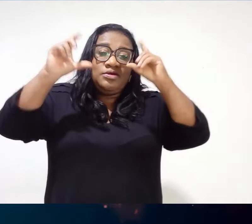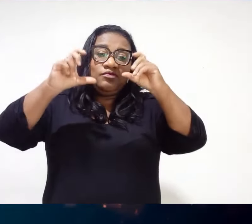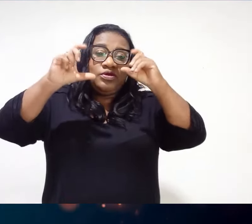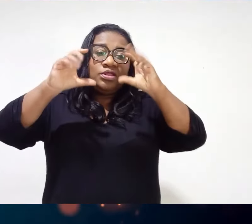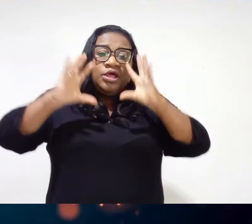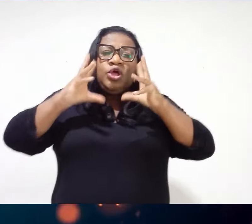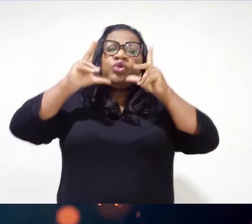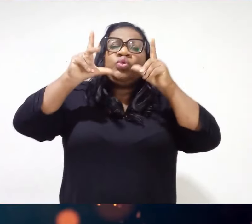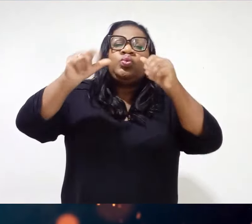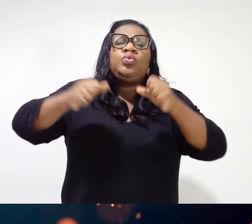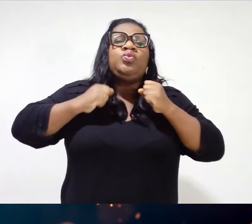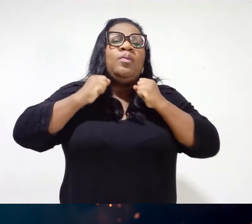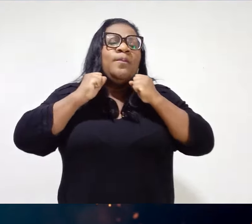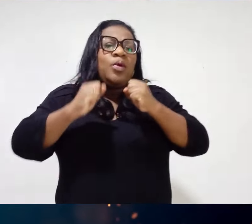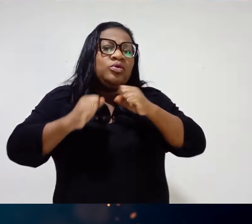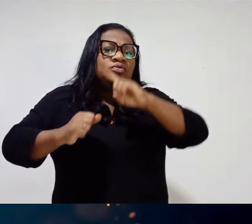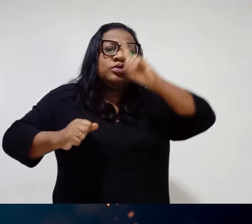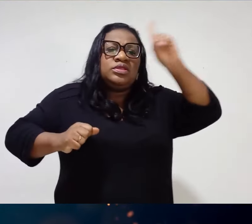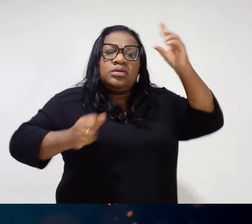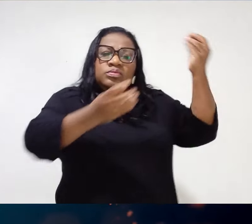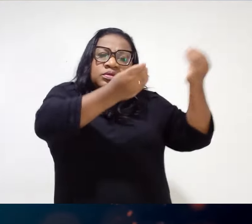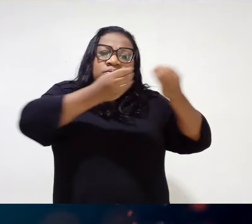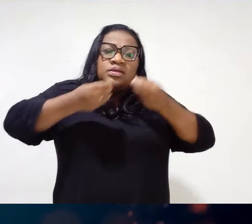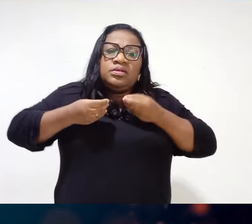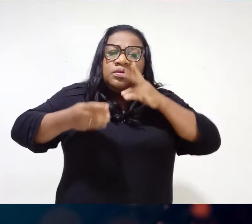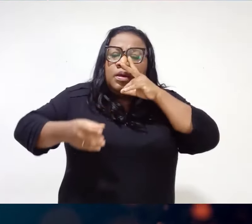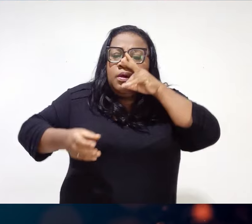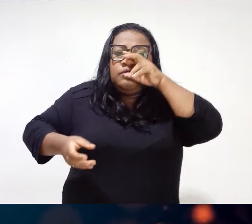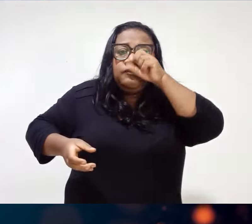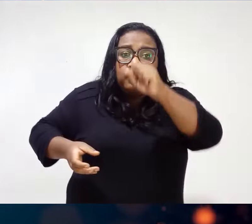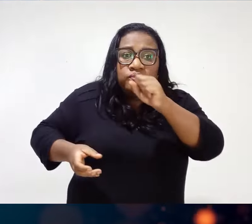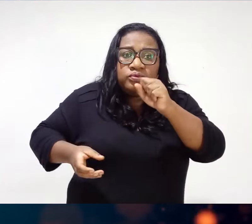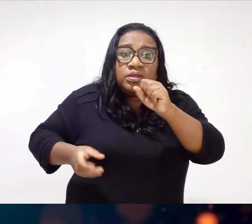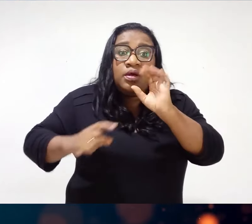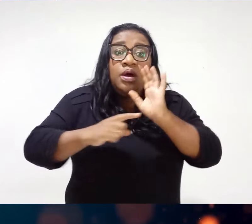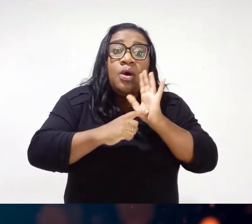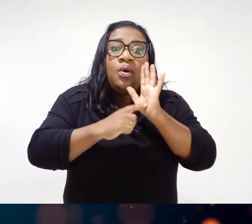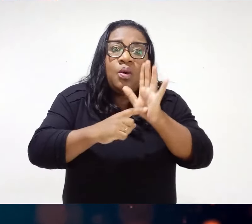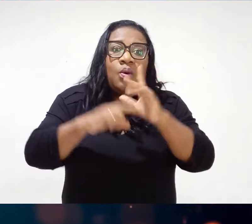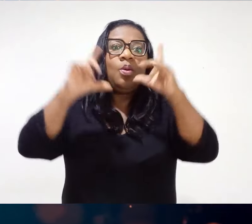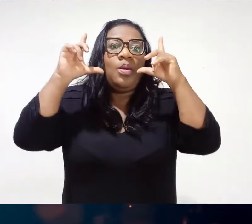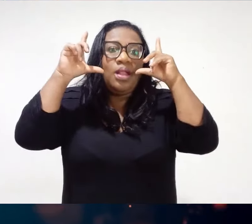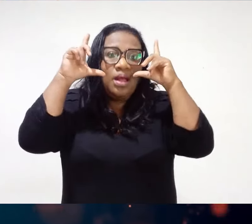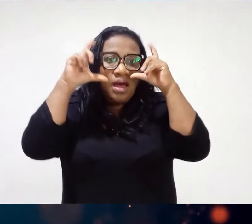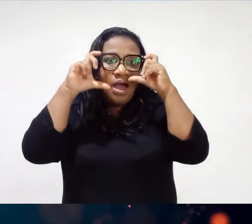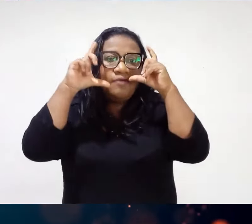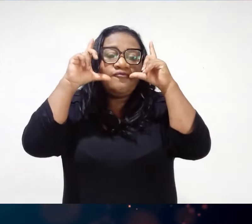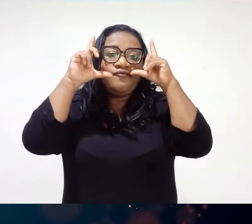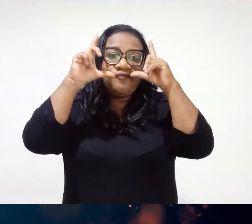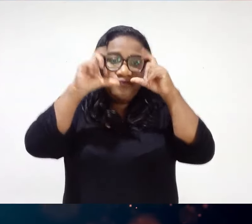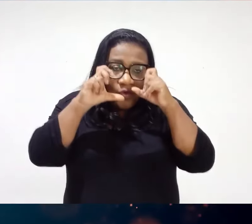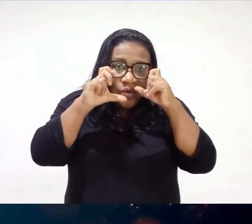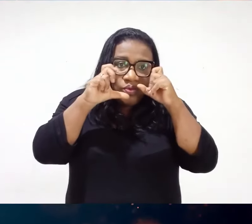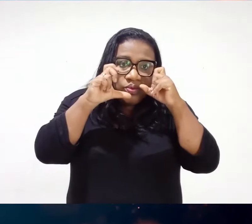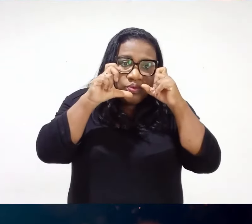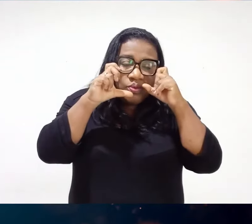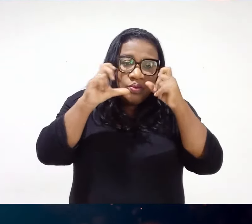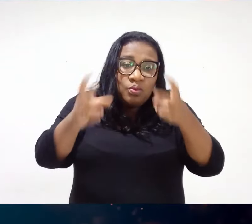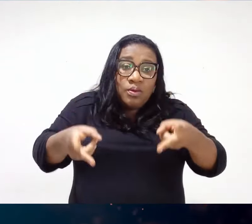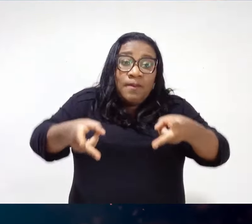naquele que me fortalece Agora, irmão, olha a foto que o cara fez desse rapaz Logo no momento